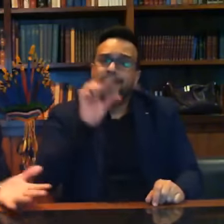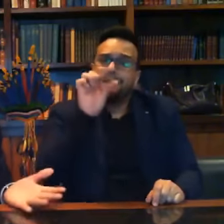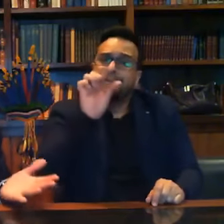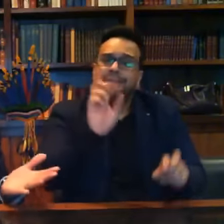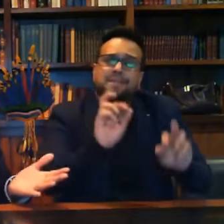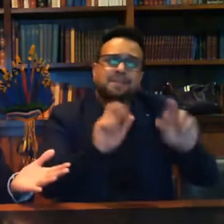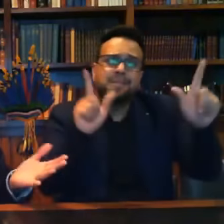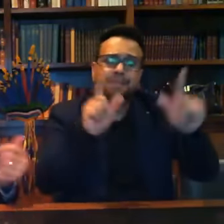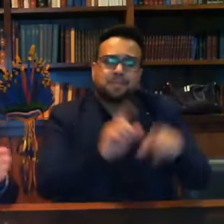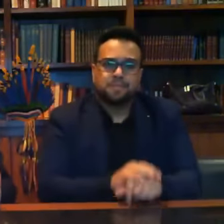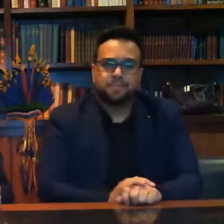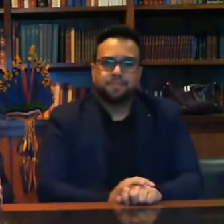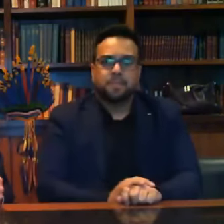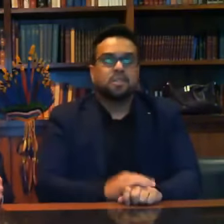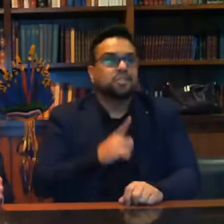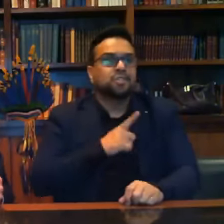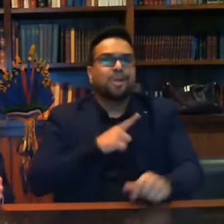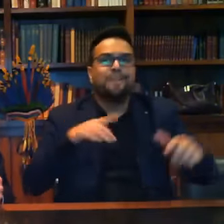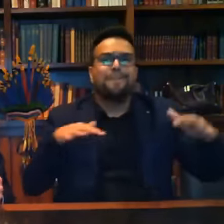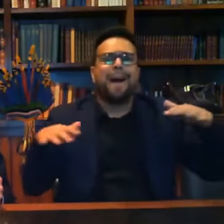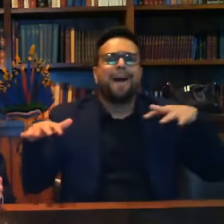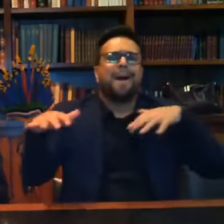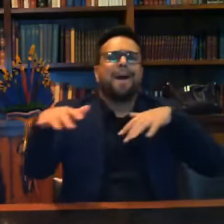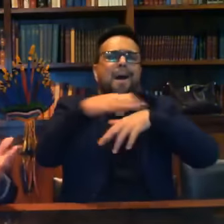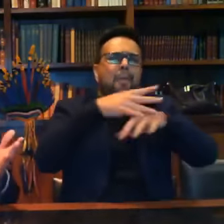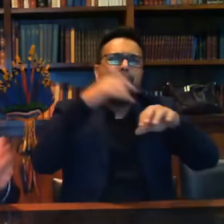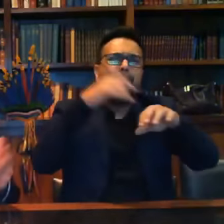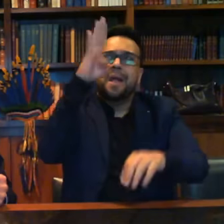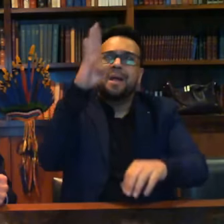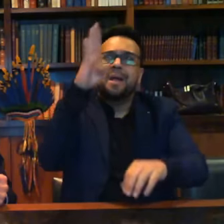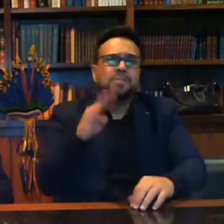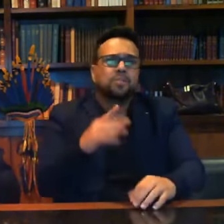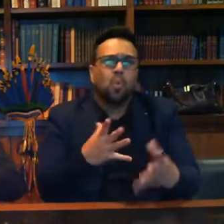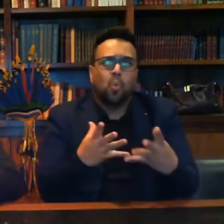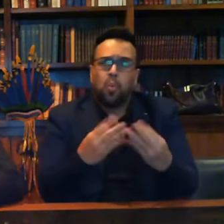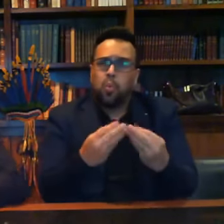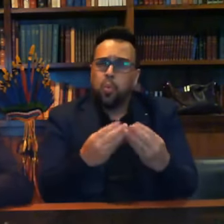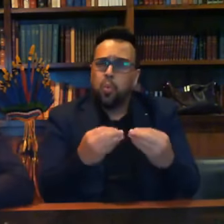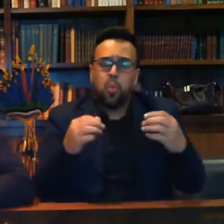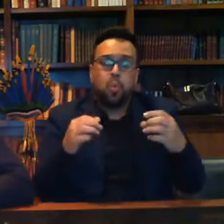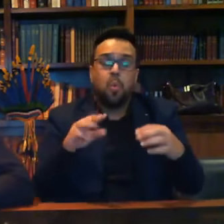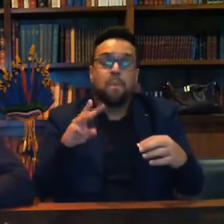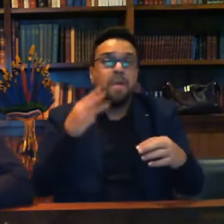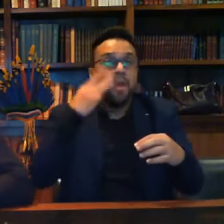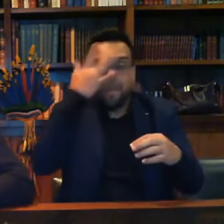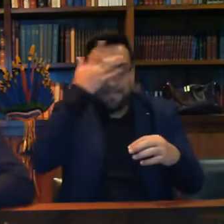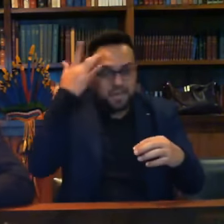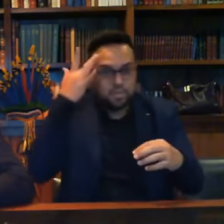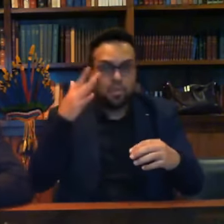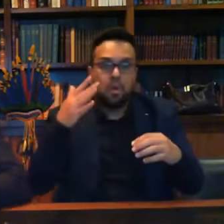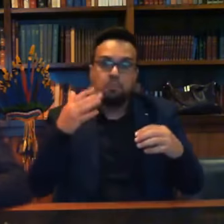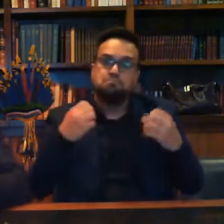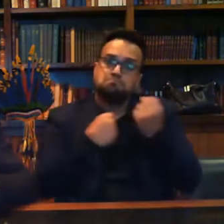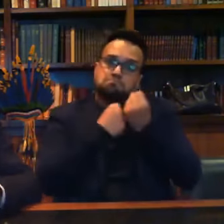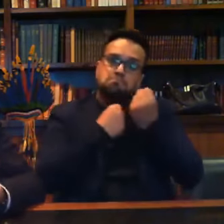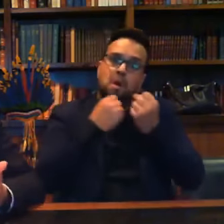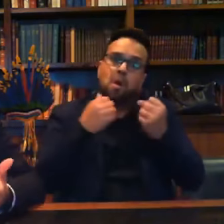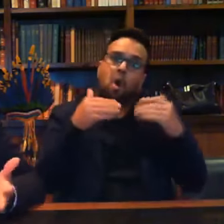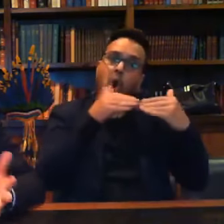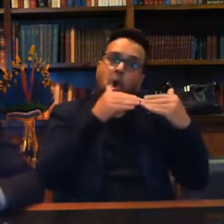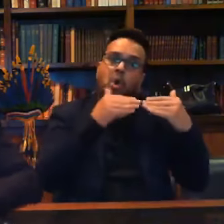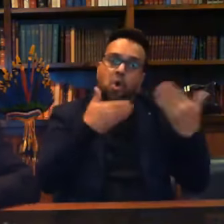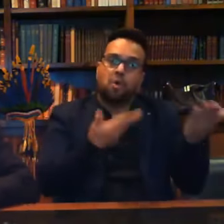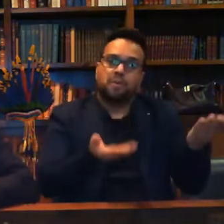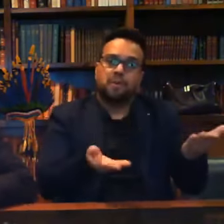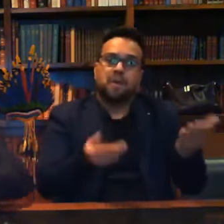Era uma onda a meu favor no Brasil todo. Uma onda enorme, gigantesca. Bem, o que poderia